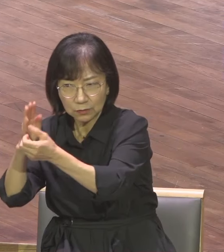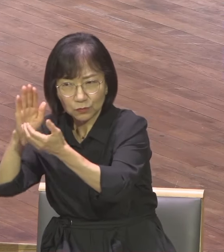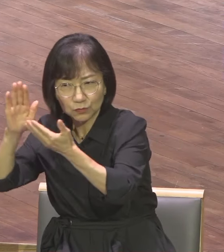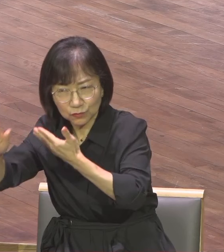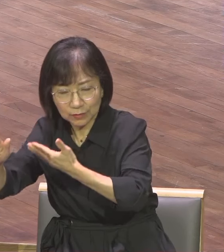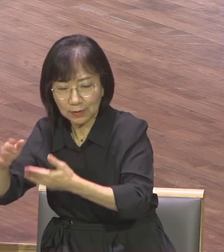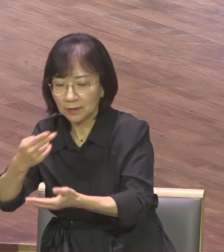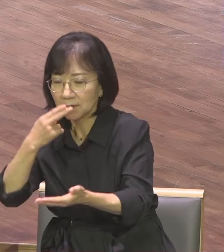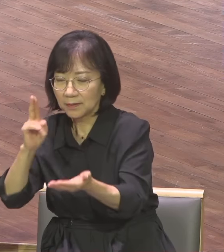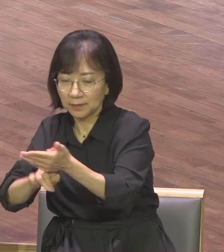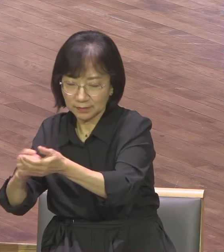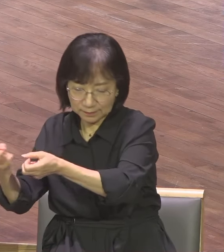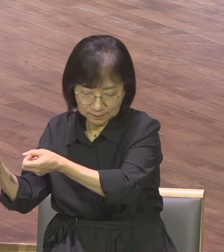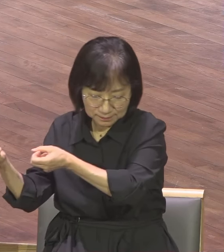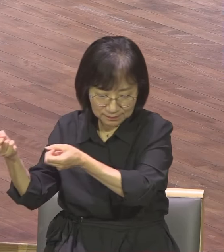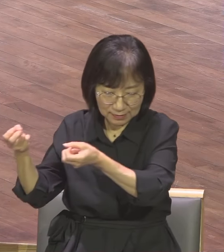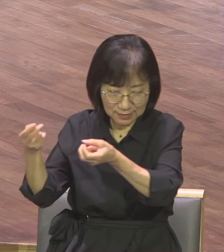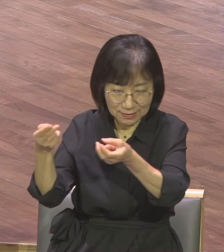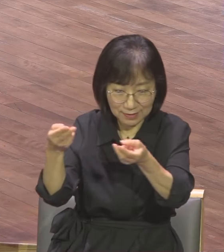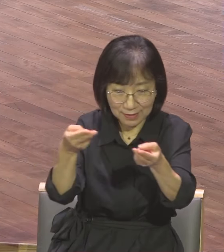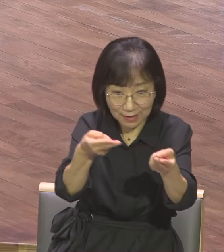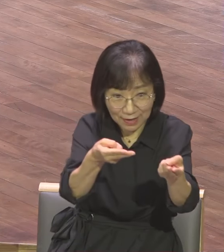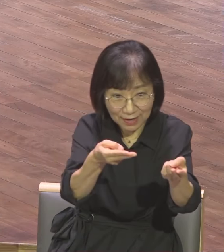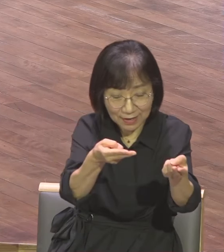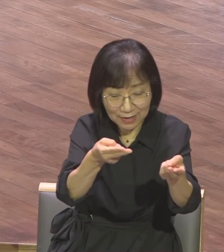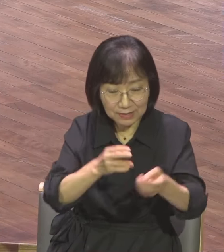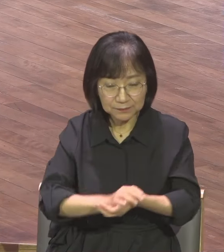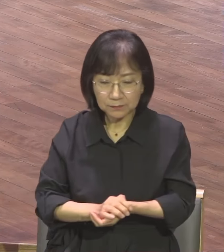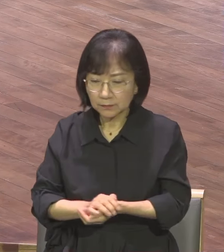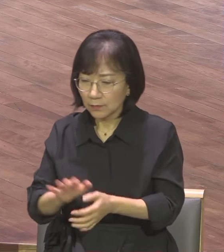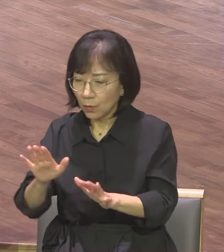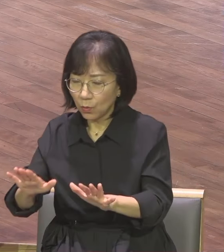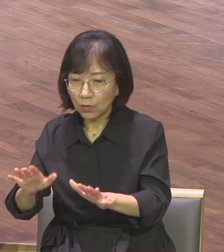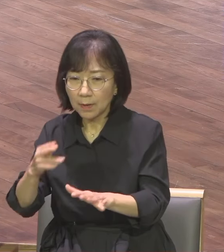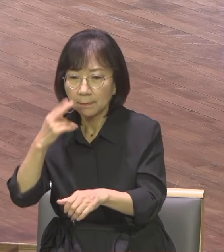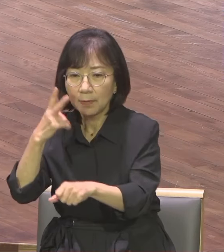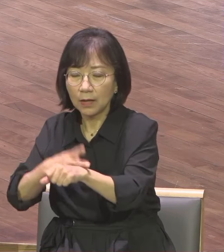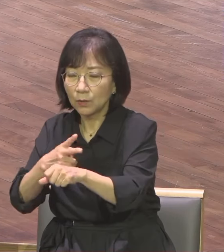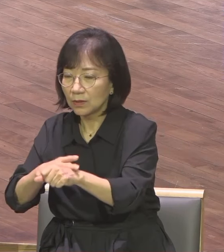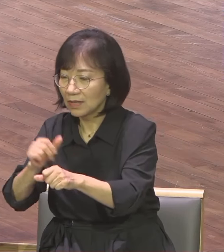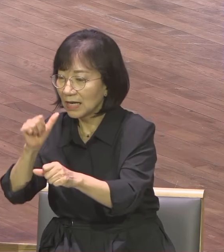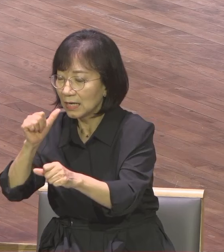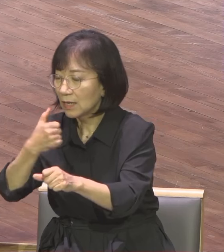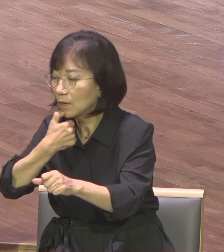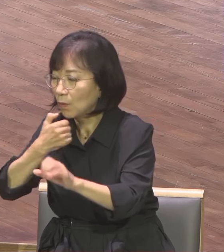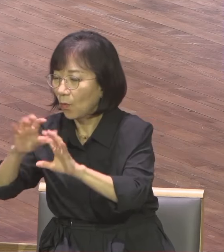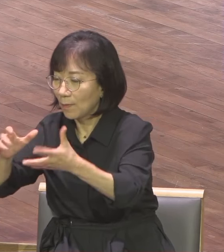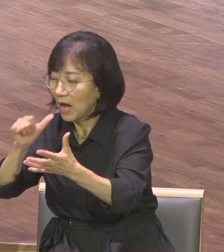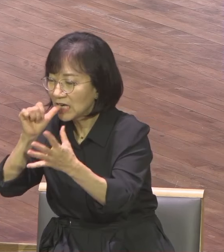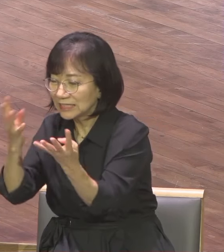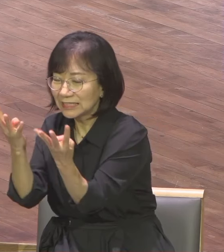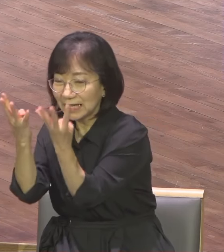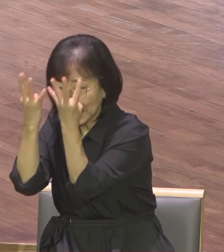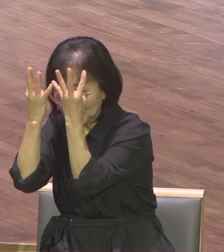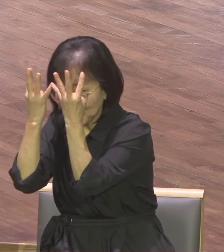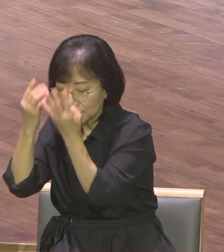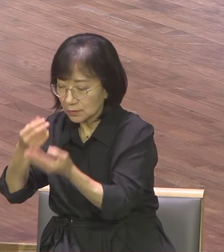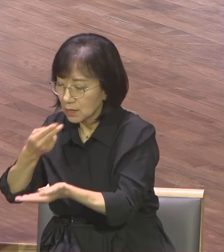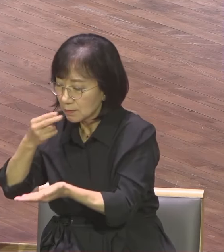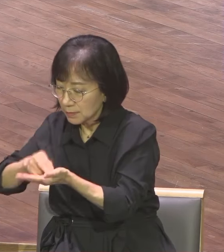어디서 로마의 감옥에서 바울이 사랑하는 예배소 성도들에게